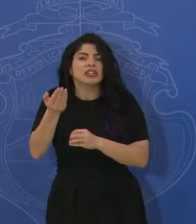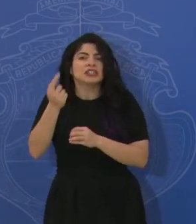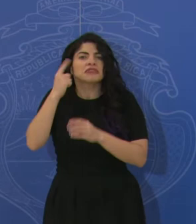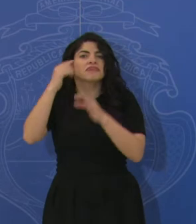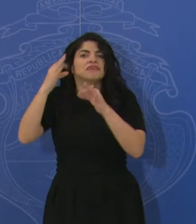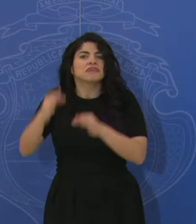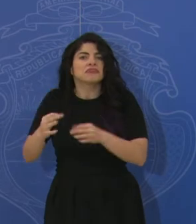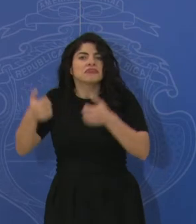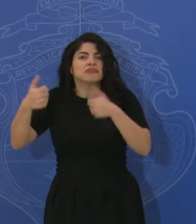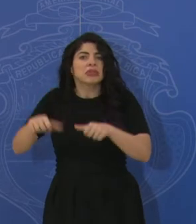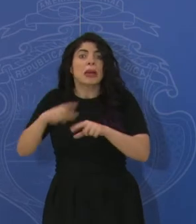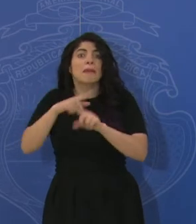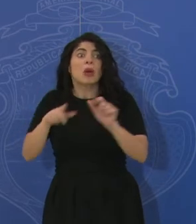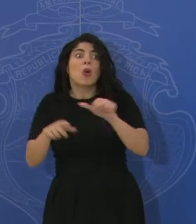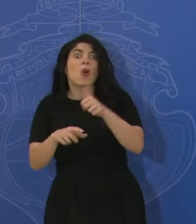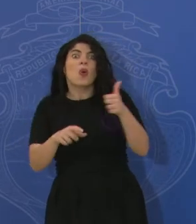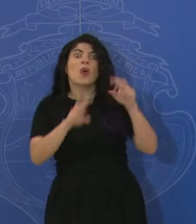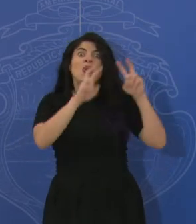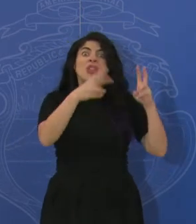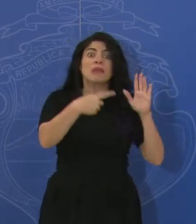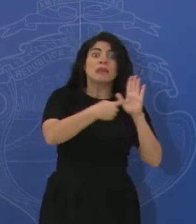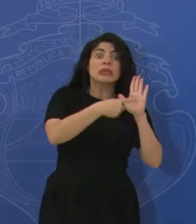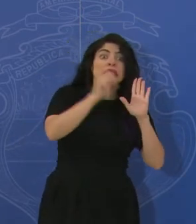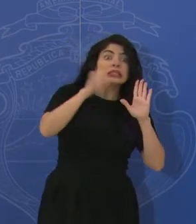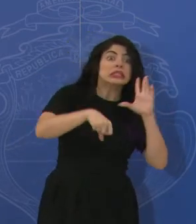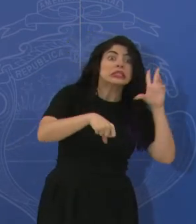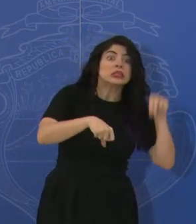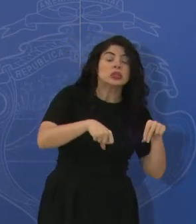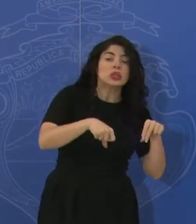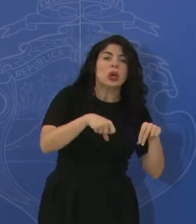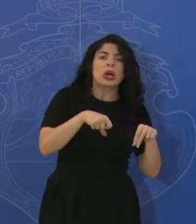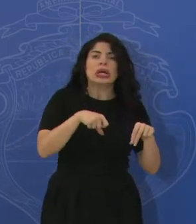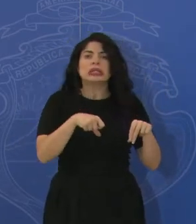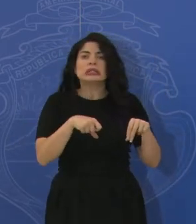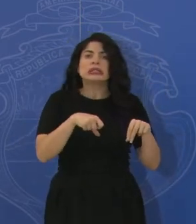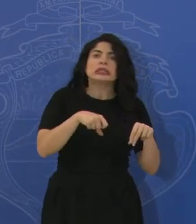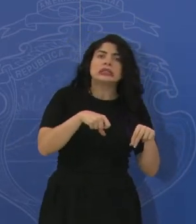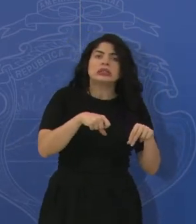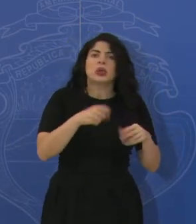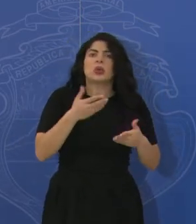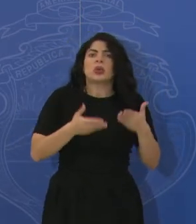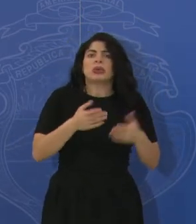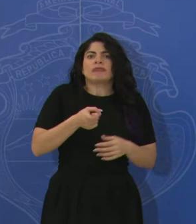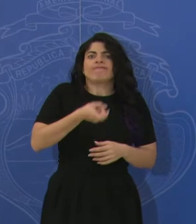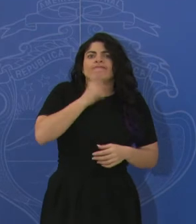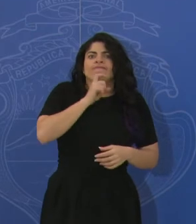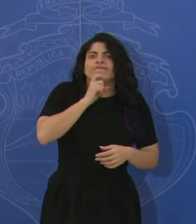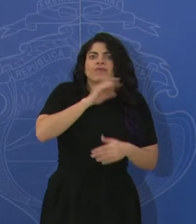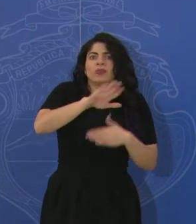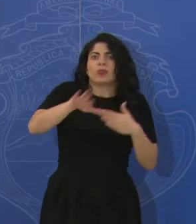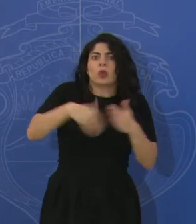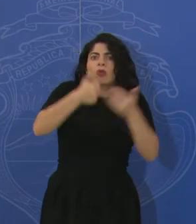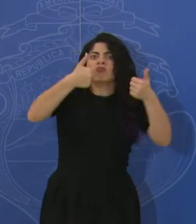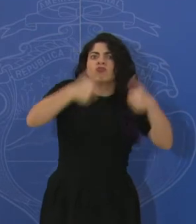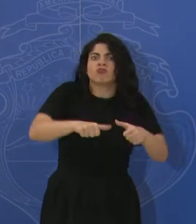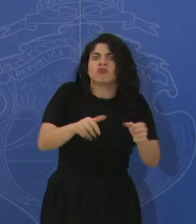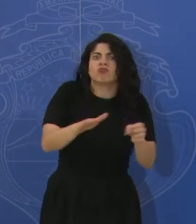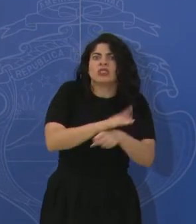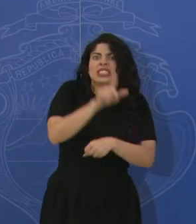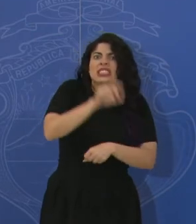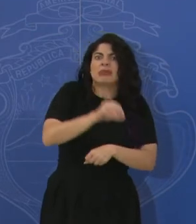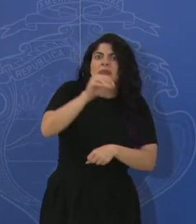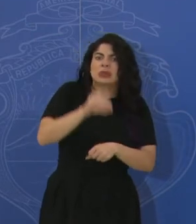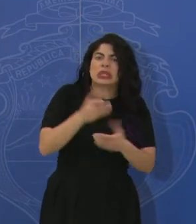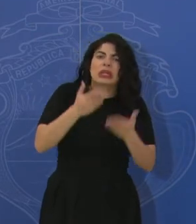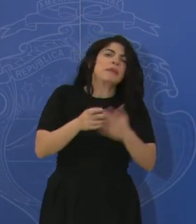cuando llegue la hora de decir, bueno, esta medida sí o esta medida no, imagino que va a ser muy difícil que todos estén de acuerdo en absolutamente todo. Entonces,